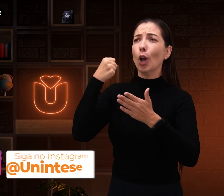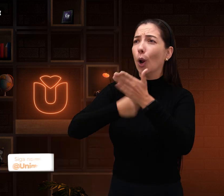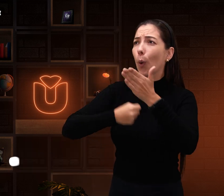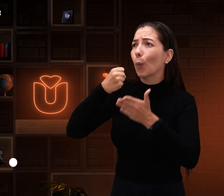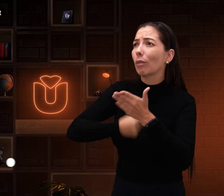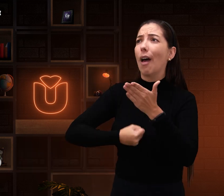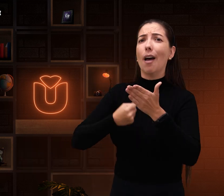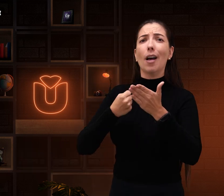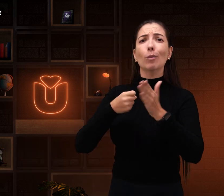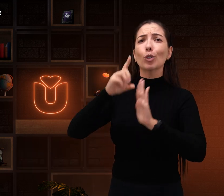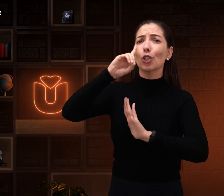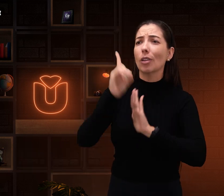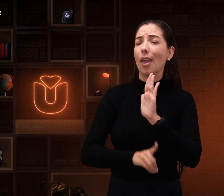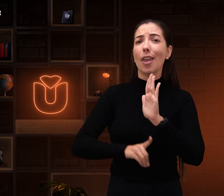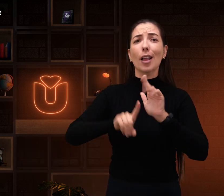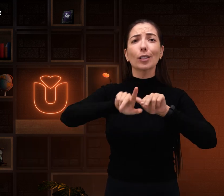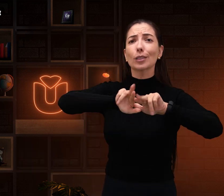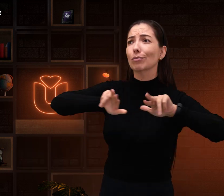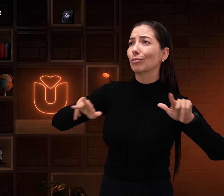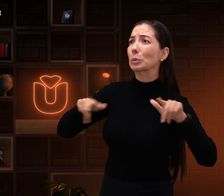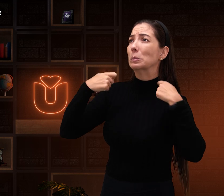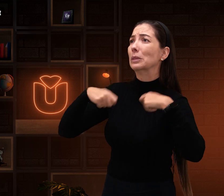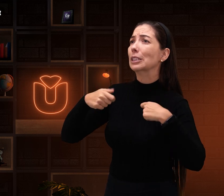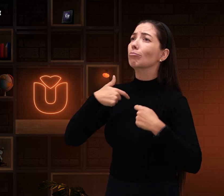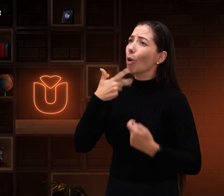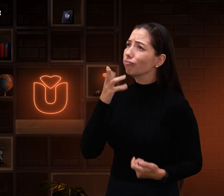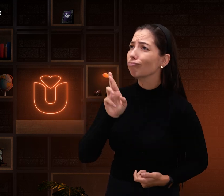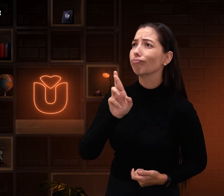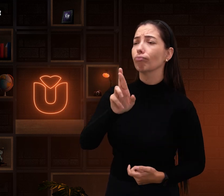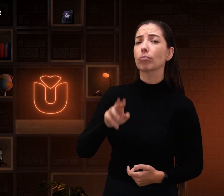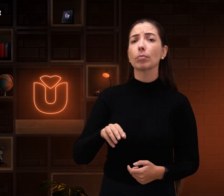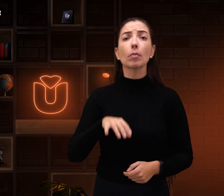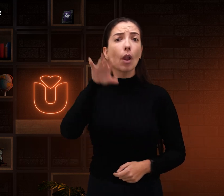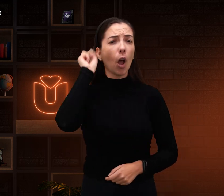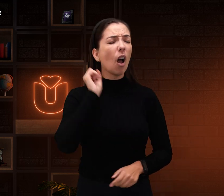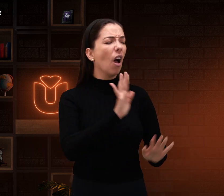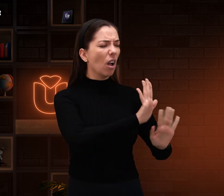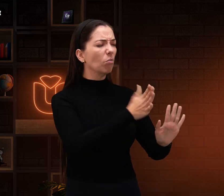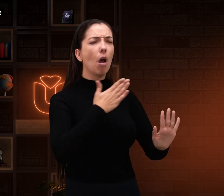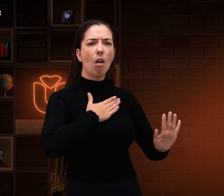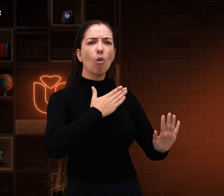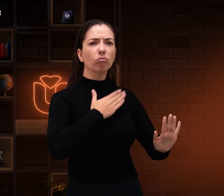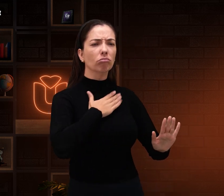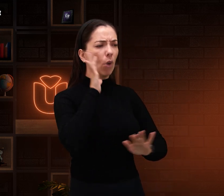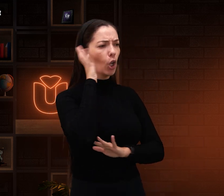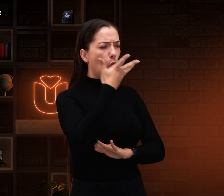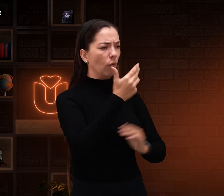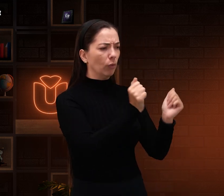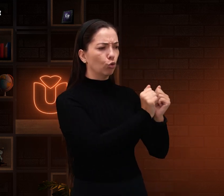precisava das suas lutas de direitos e falava para ouvinte, eu preciso dessa representatividade. E o ouvinte dizia, eu vou te